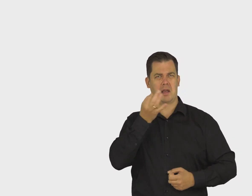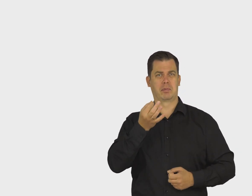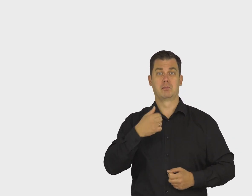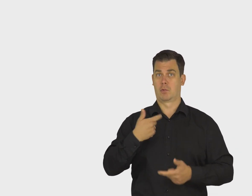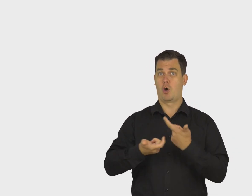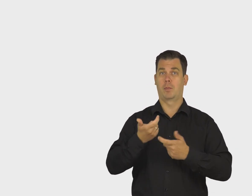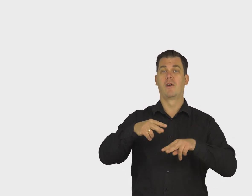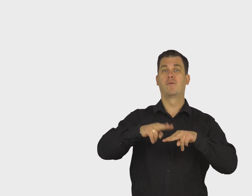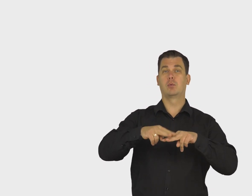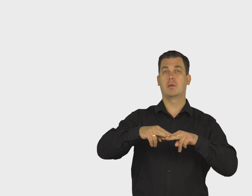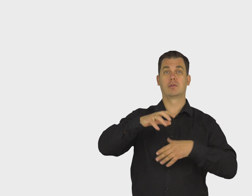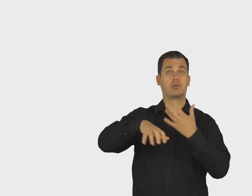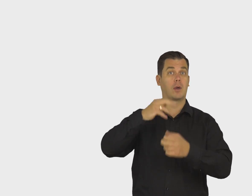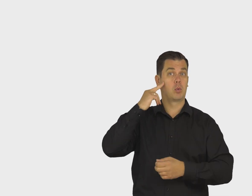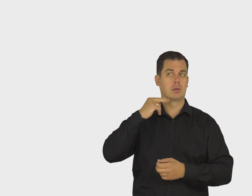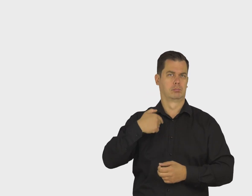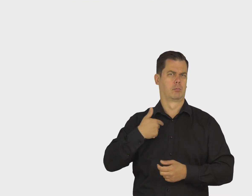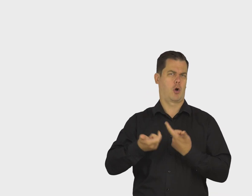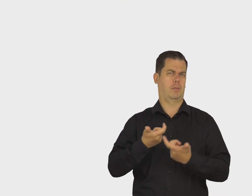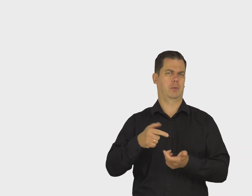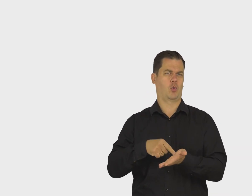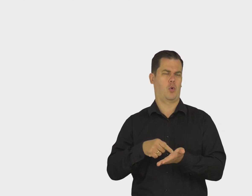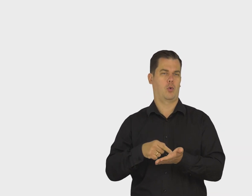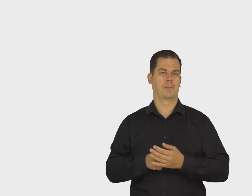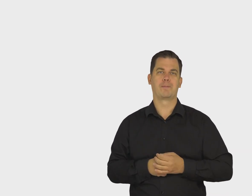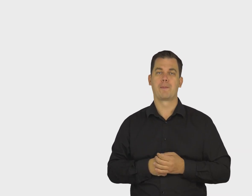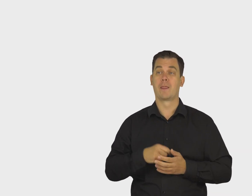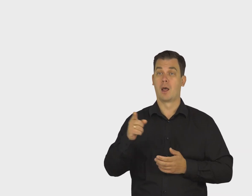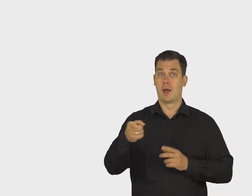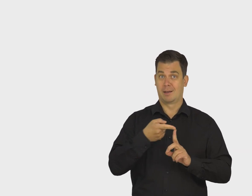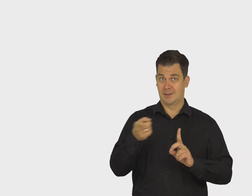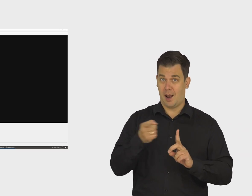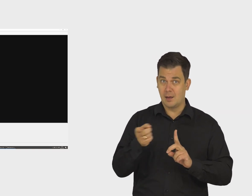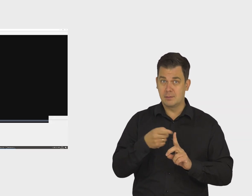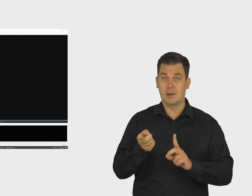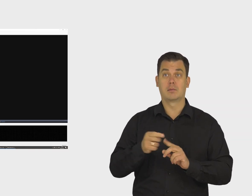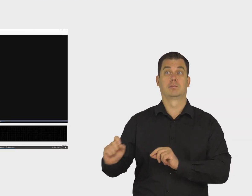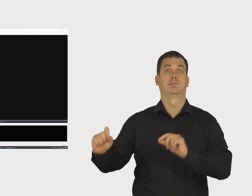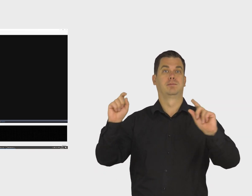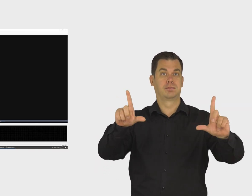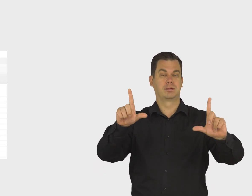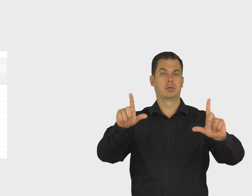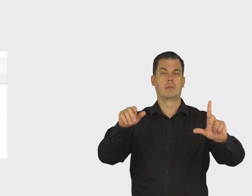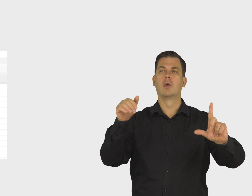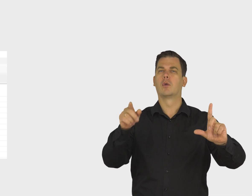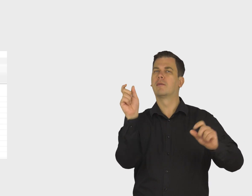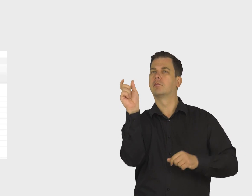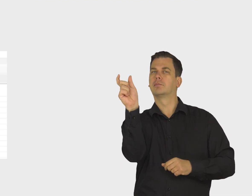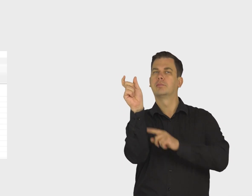korzystamy w Fundacji Świat Głuchych. Po zainstalowaniu i uruchomieniu programu wejdź w zakładkę